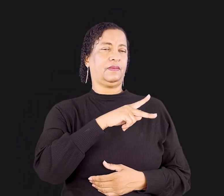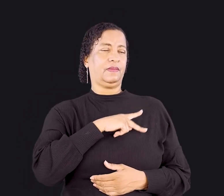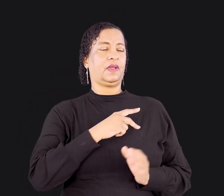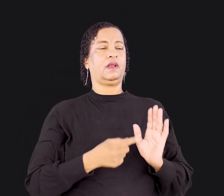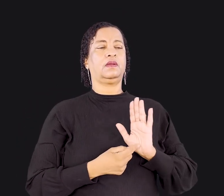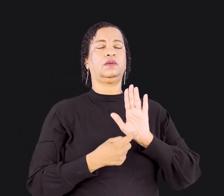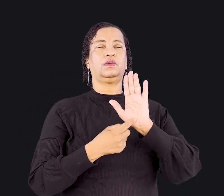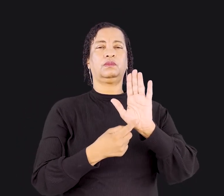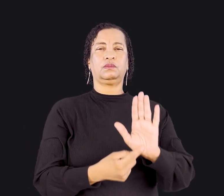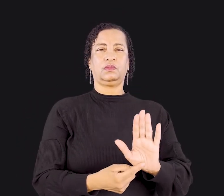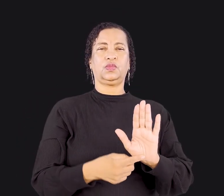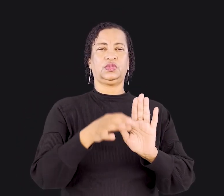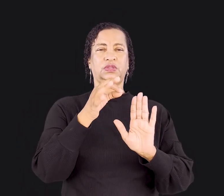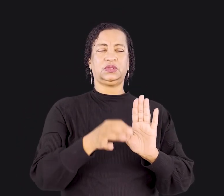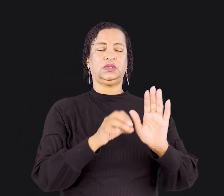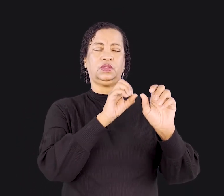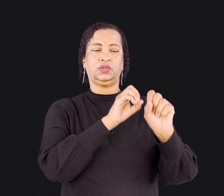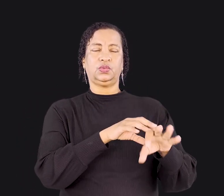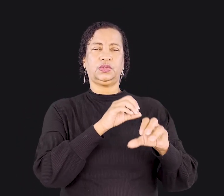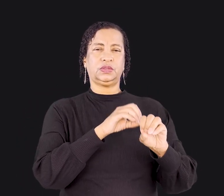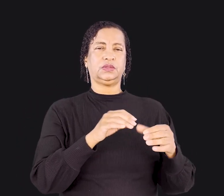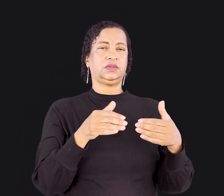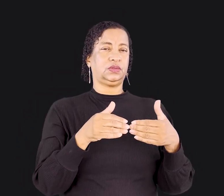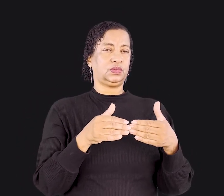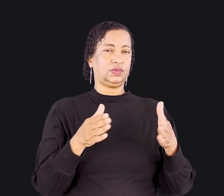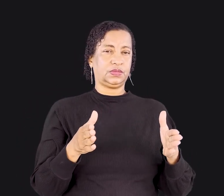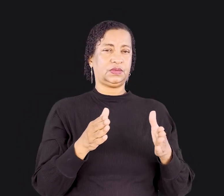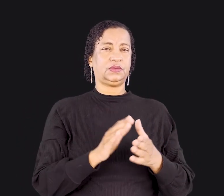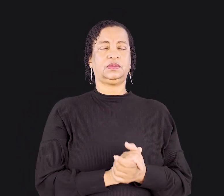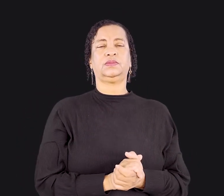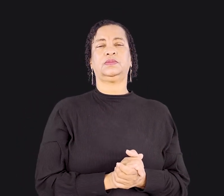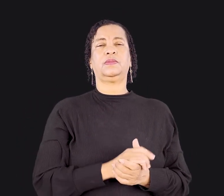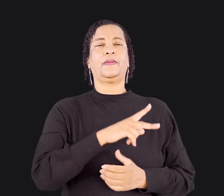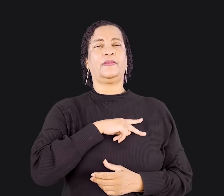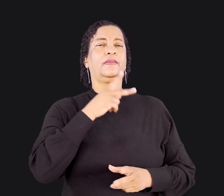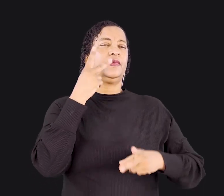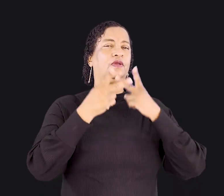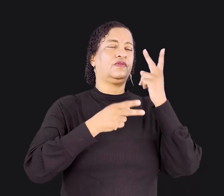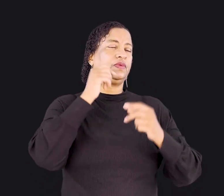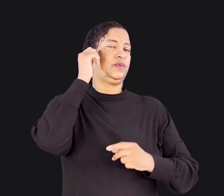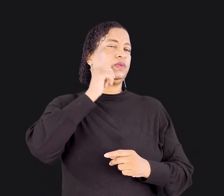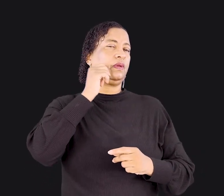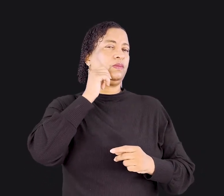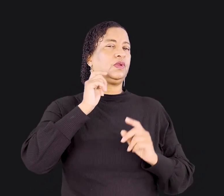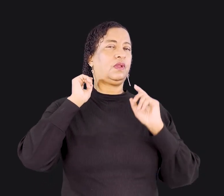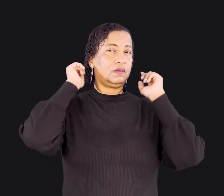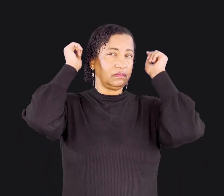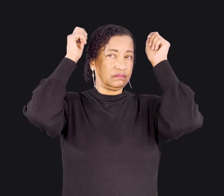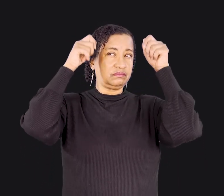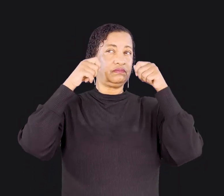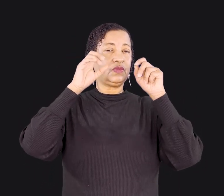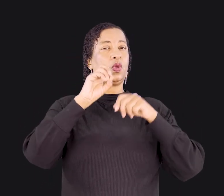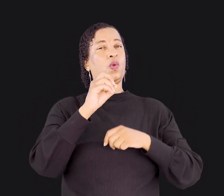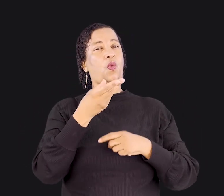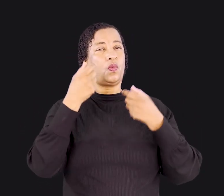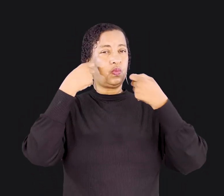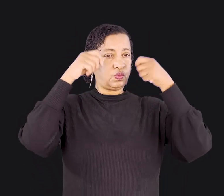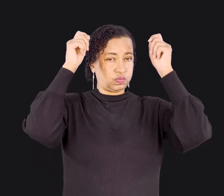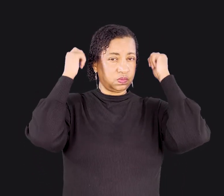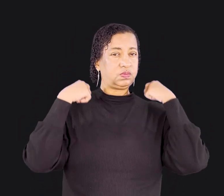implícito o ensino de um princípio. Paulo falou sobre a mulher estar coberta e descoberta. Na cultura